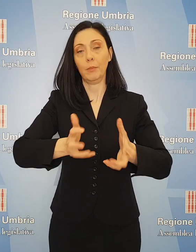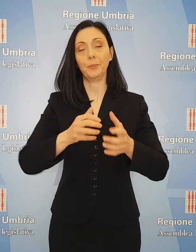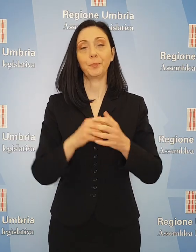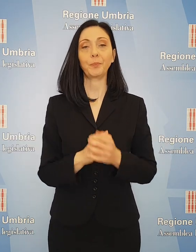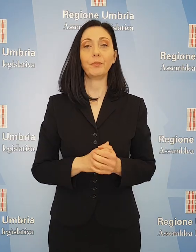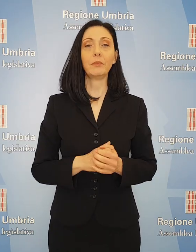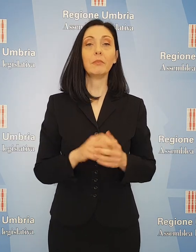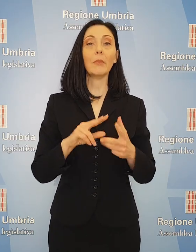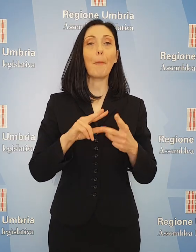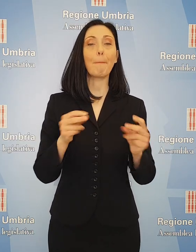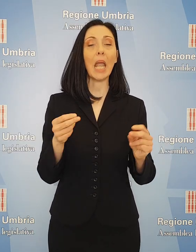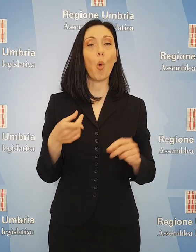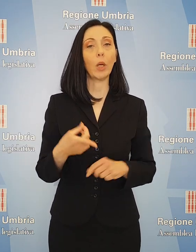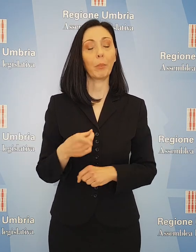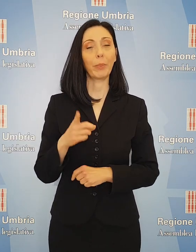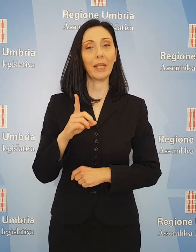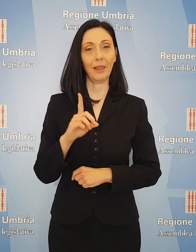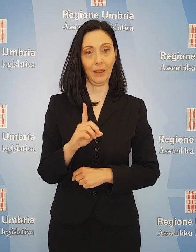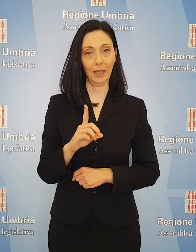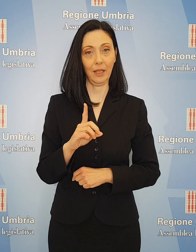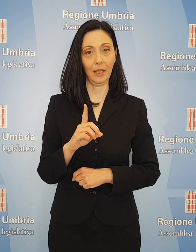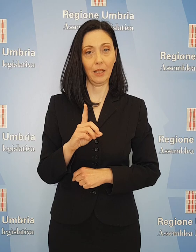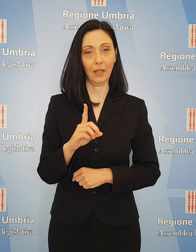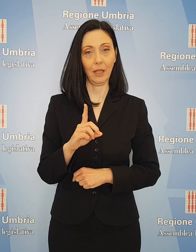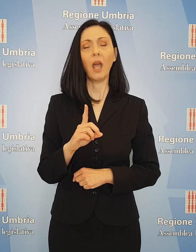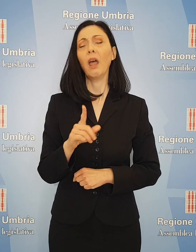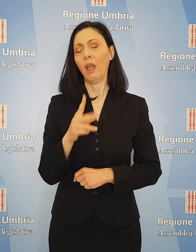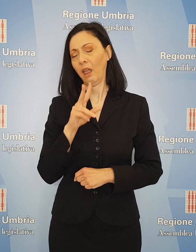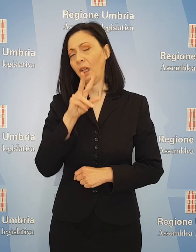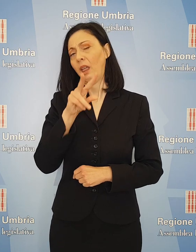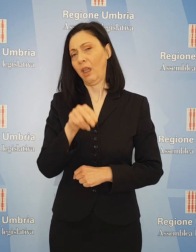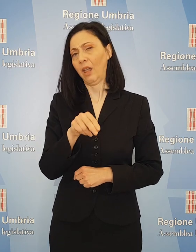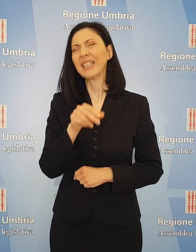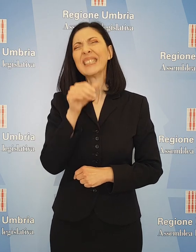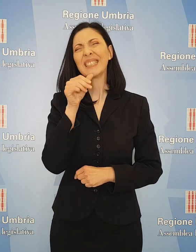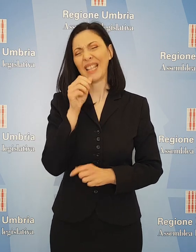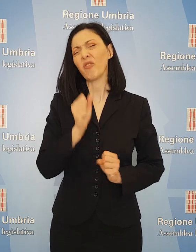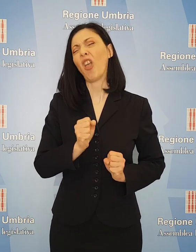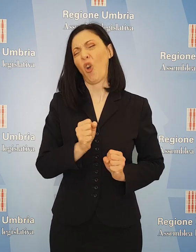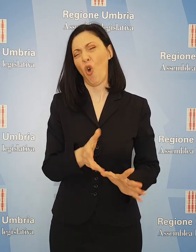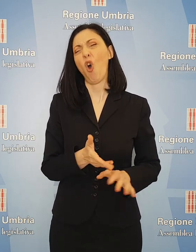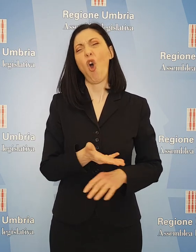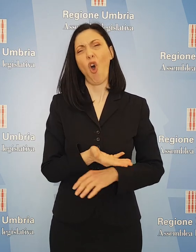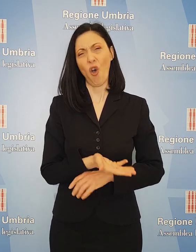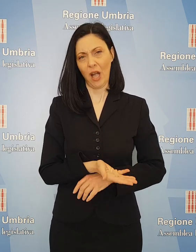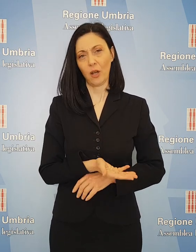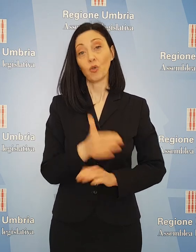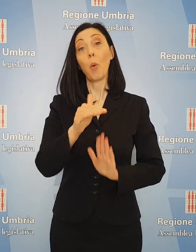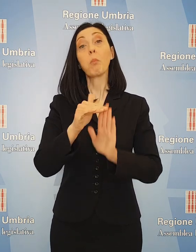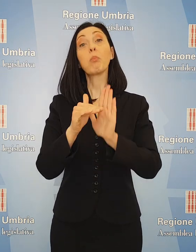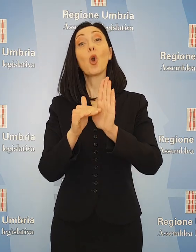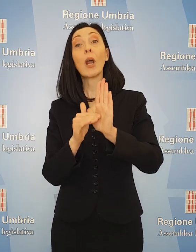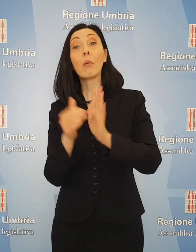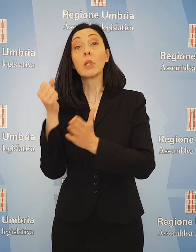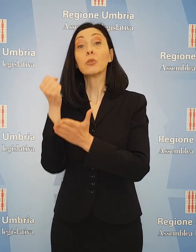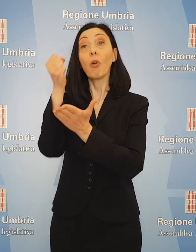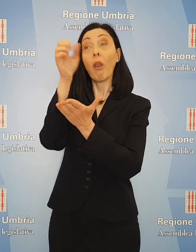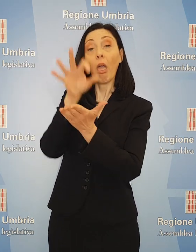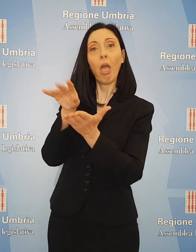l'Umbria. Simona Meloni del Partito Democratico ha rilevato che sarebbe servito più coraggio. La programmazione delle risorse europee